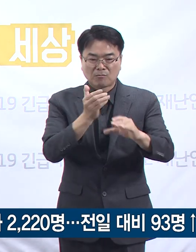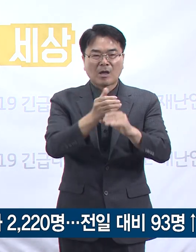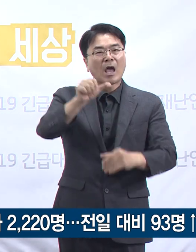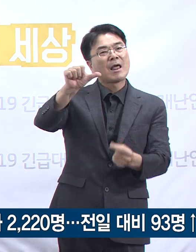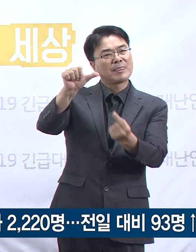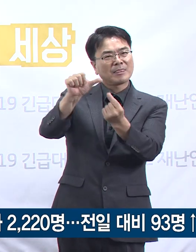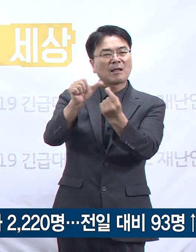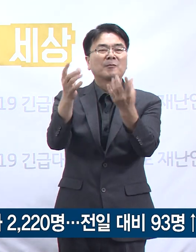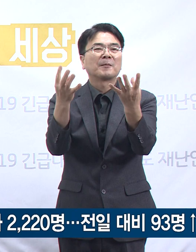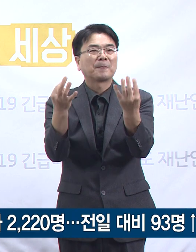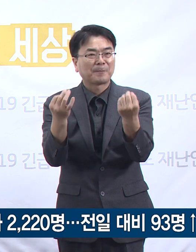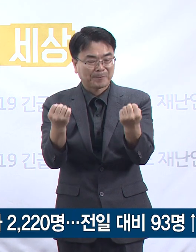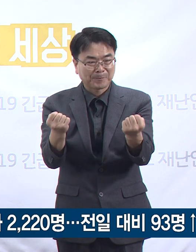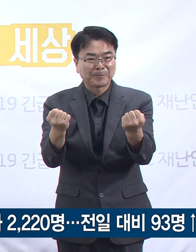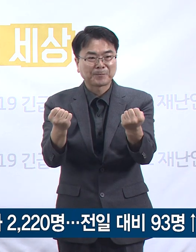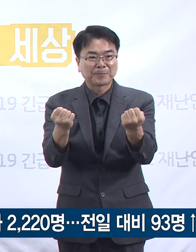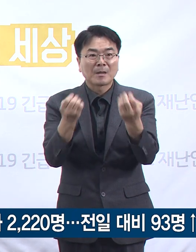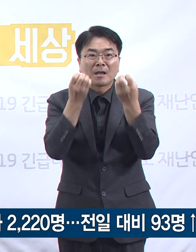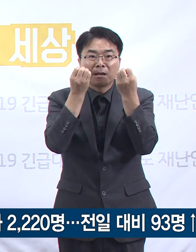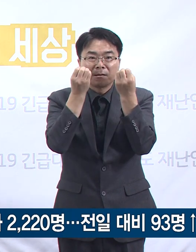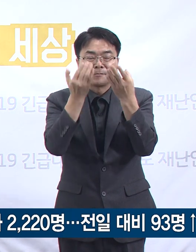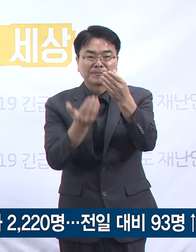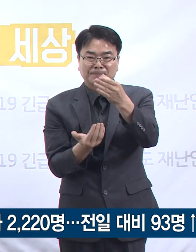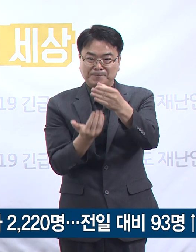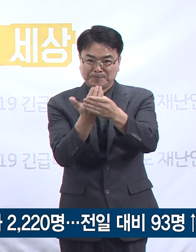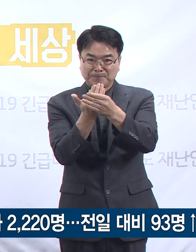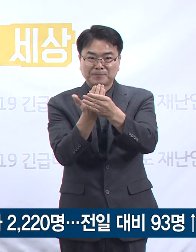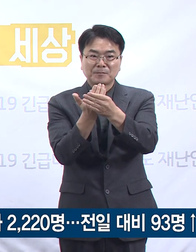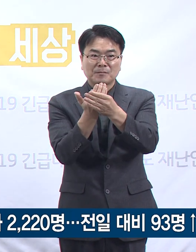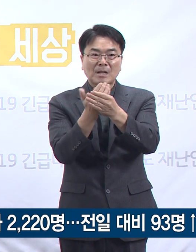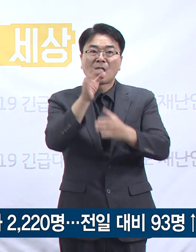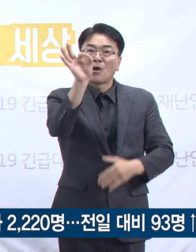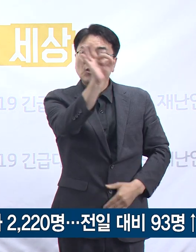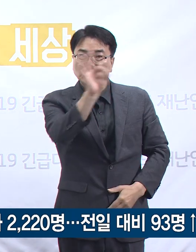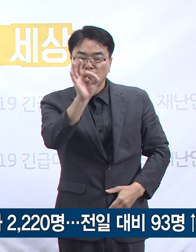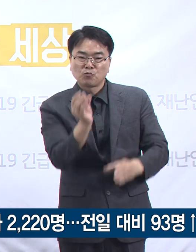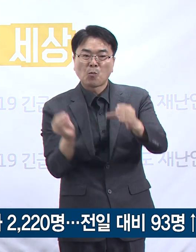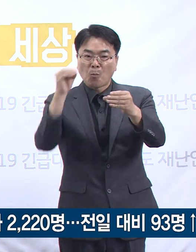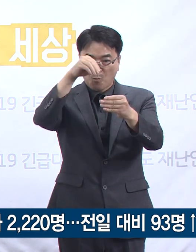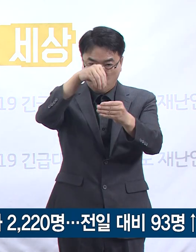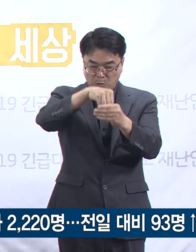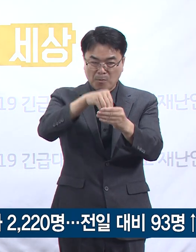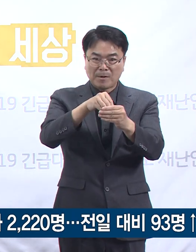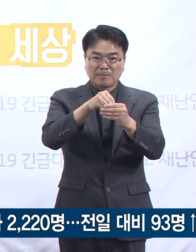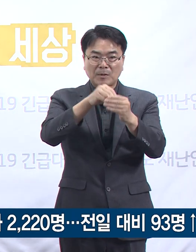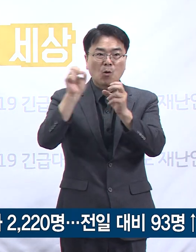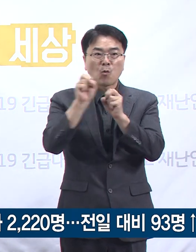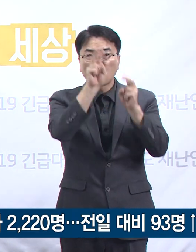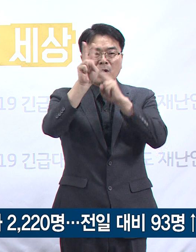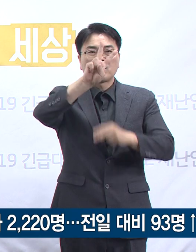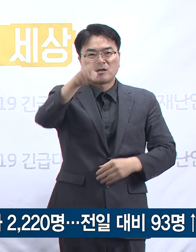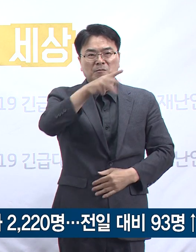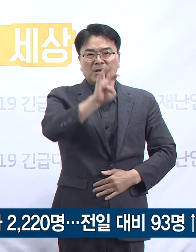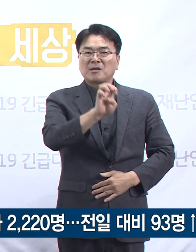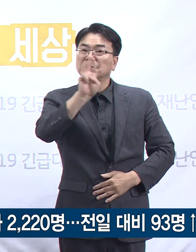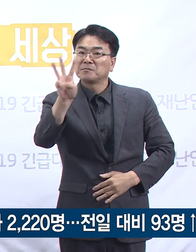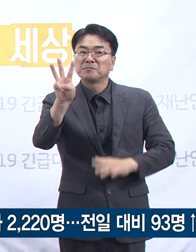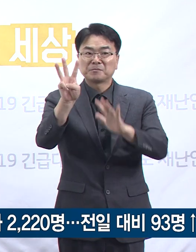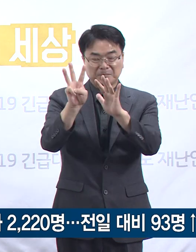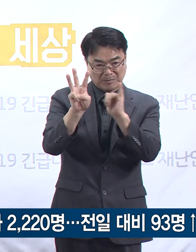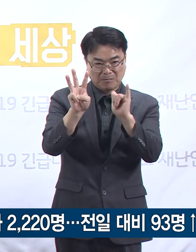번째입니다. 신규 확진자가 발생한 연천군을 포함 용인시 234명, 성남시